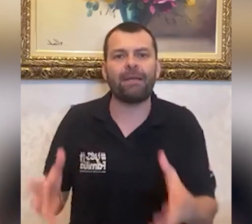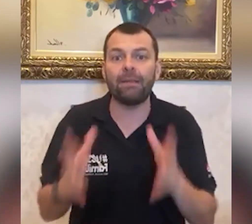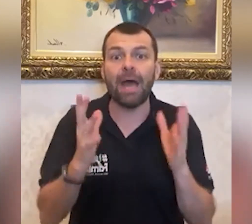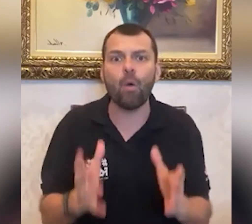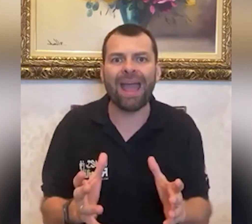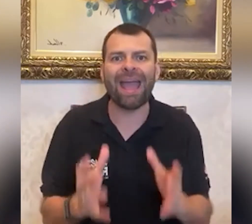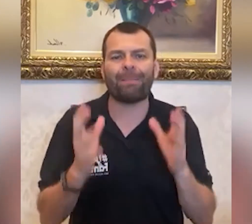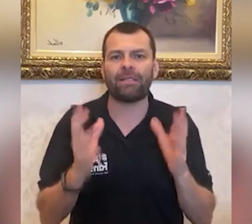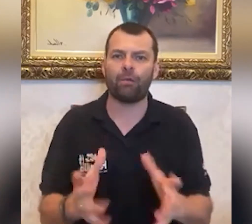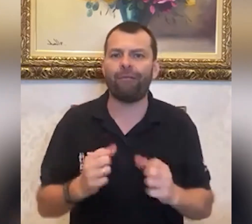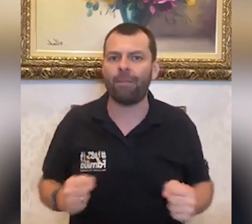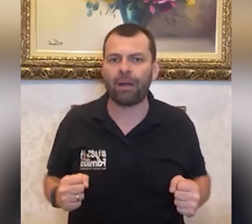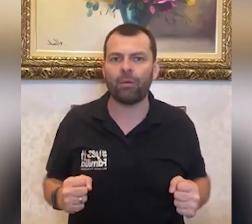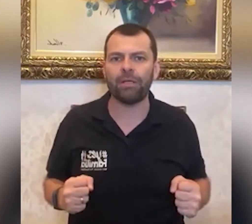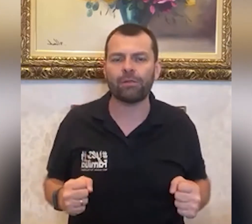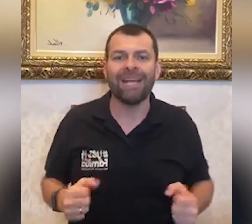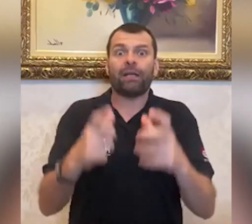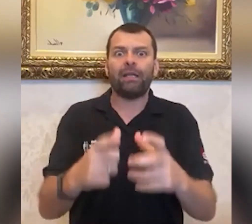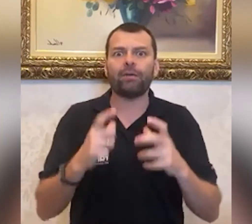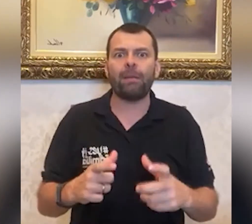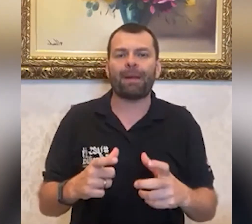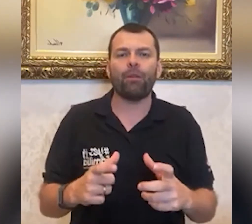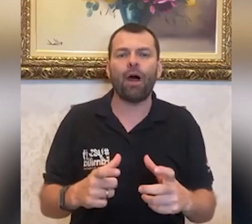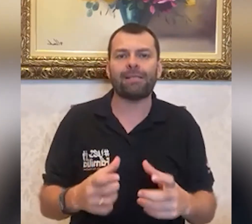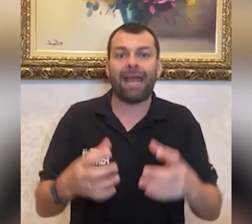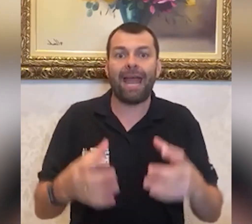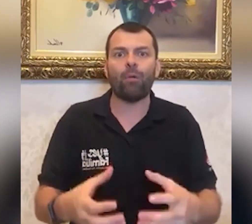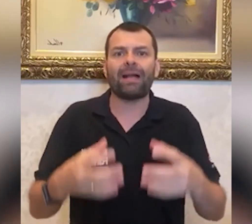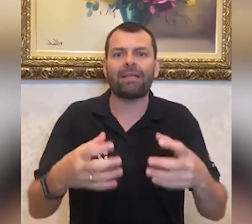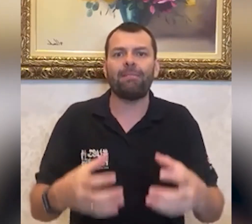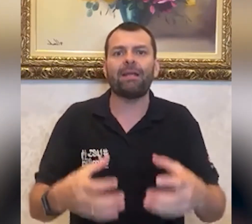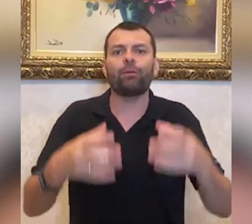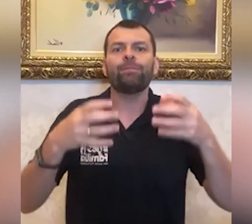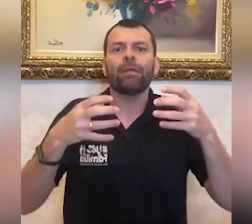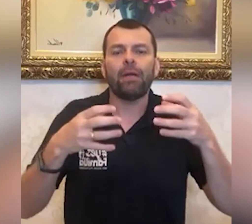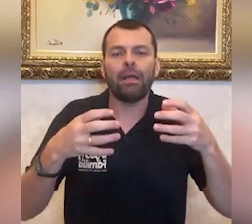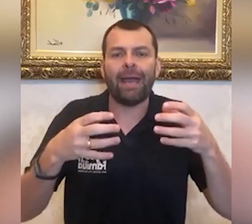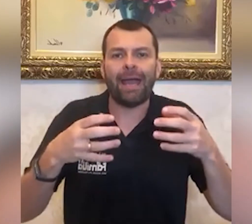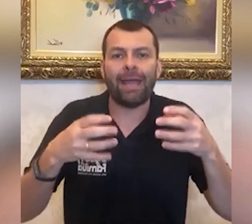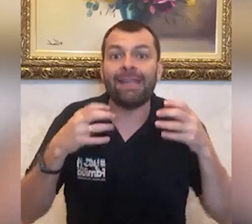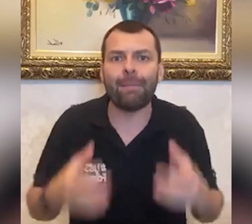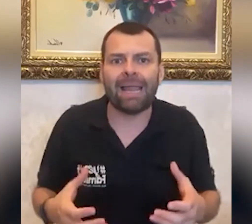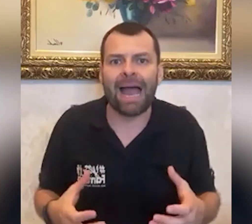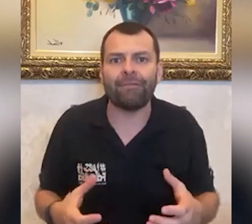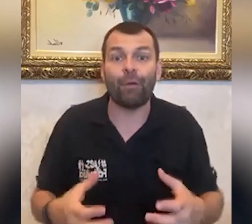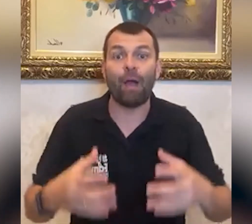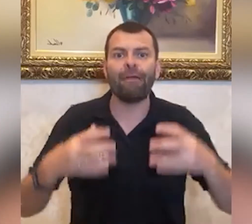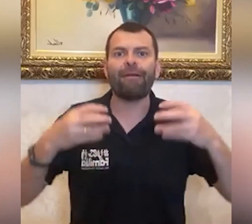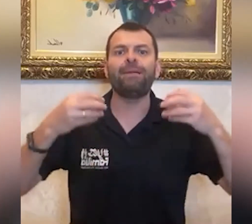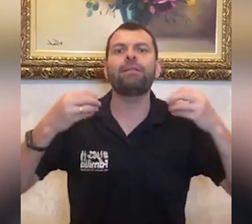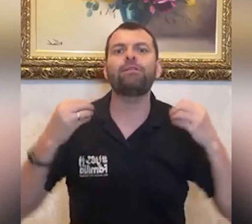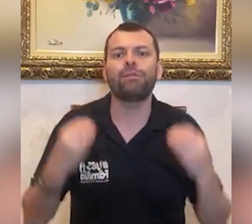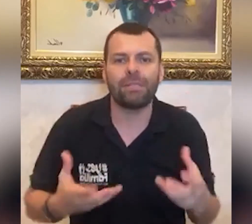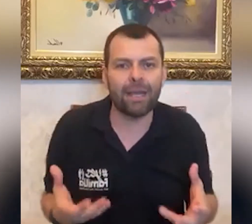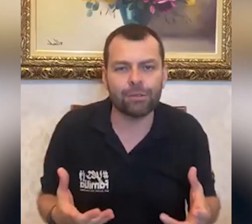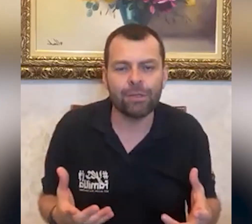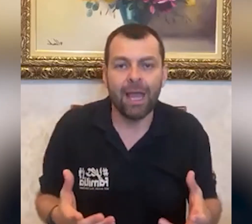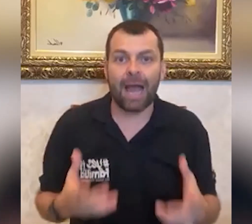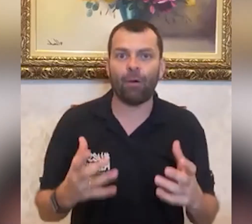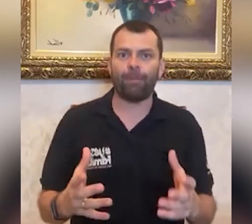não é pra se conformar com isso, o que Deus tem pra nós é um casamento inabalável, é uma família de sucesso, agora